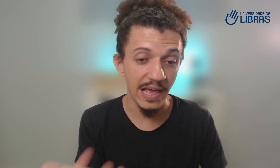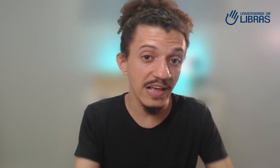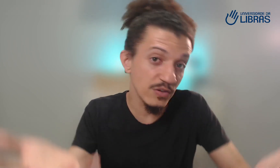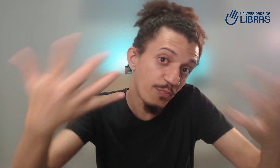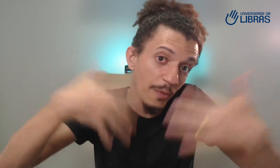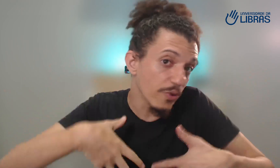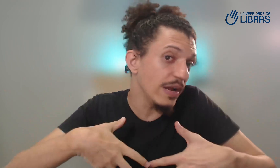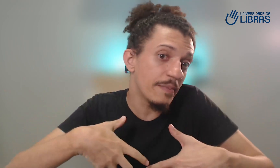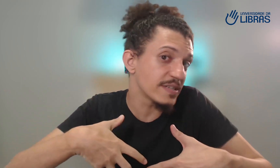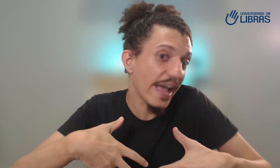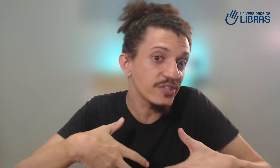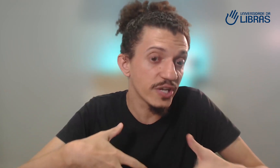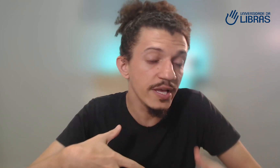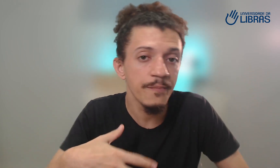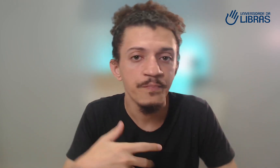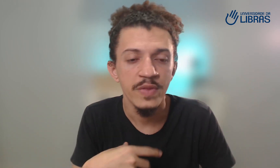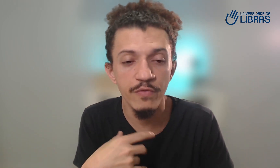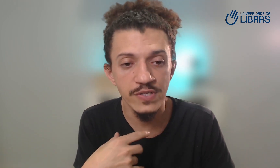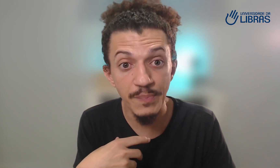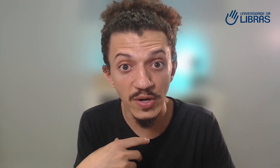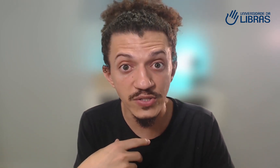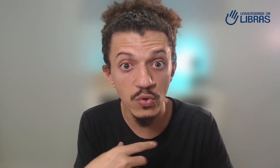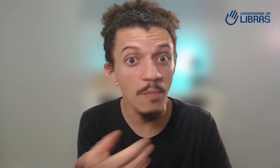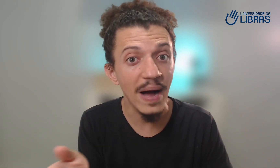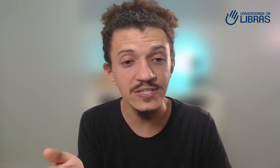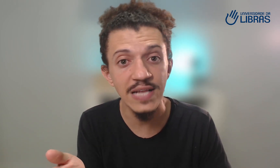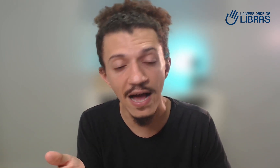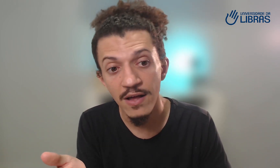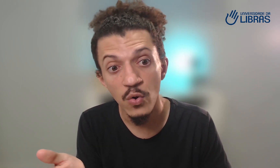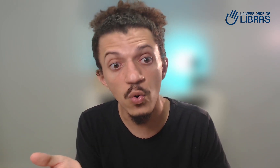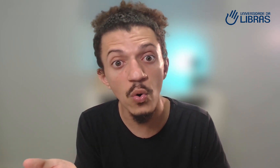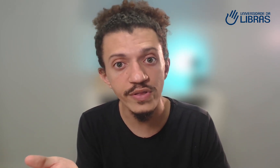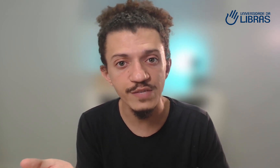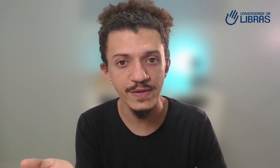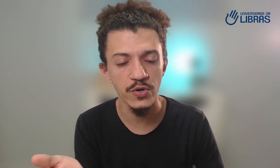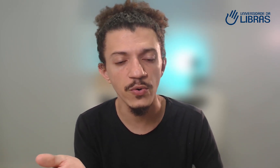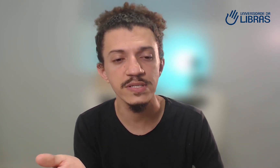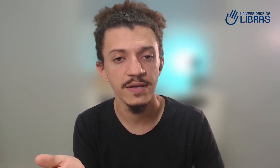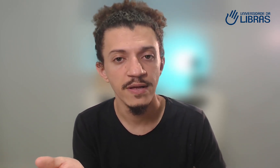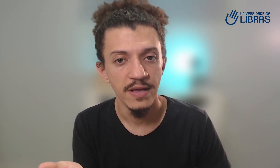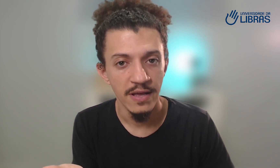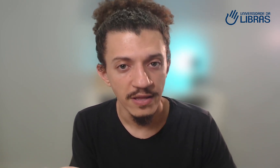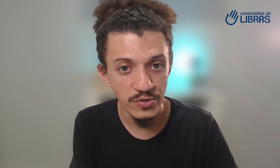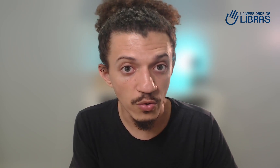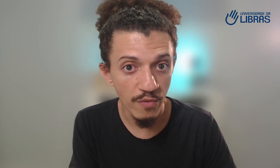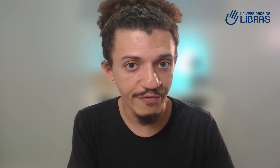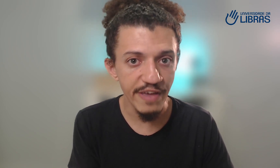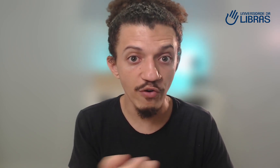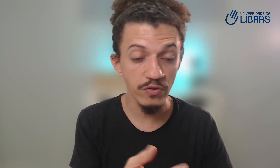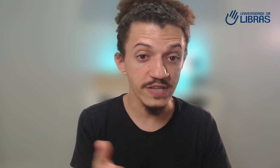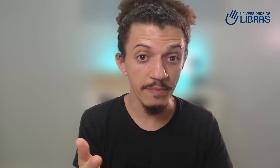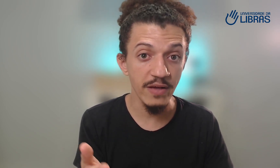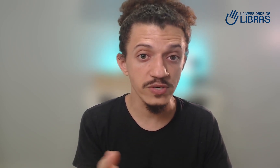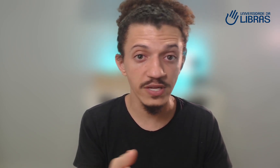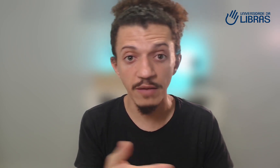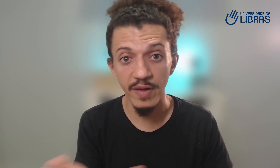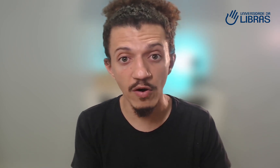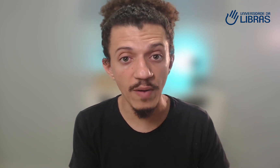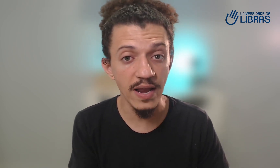o próprio Librascast aqui que você pode compartilhar com outras pessoas do seu convívio outros amigos que também amam a